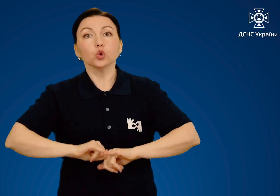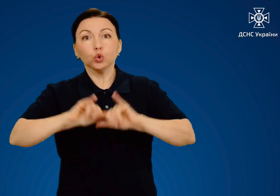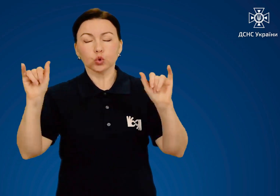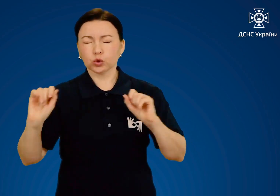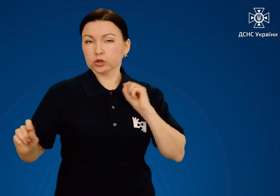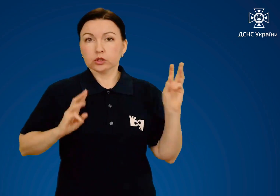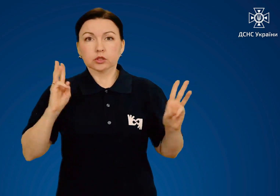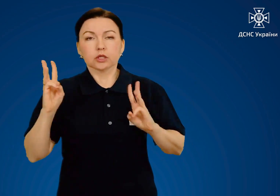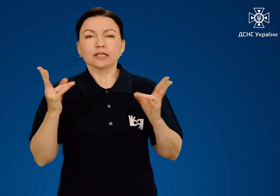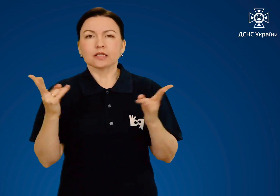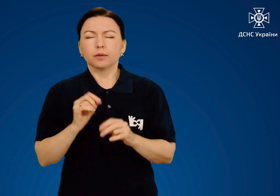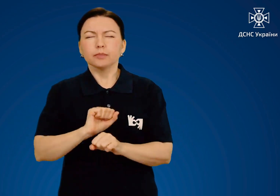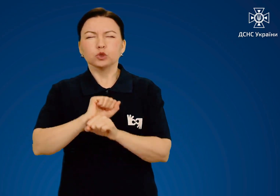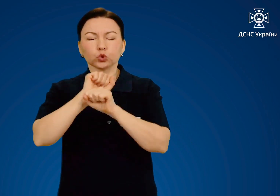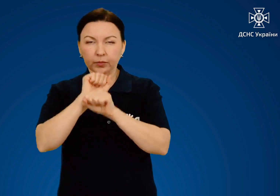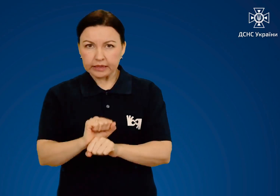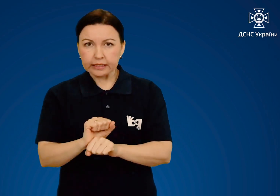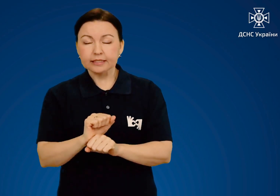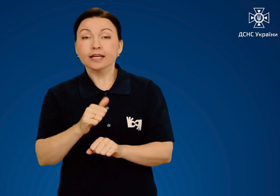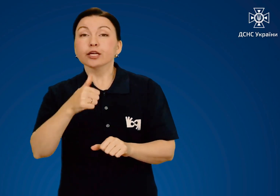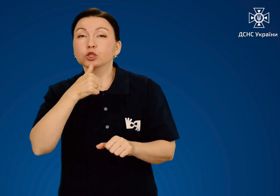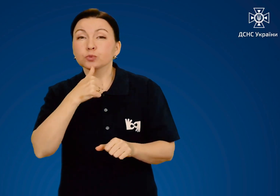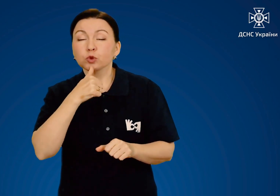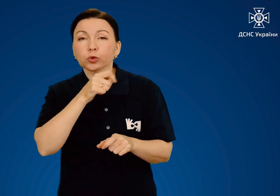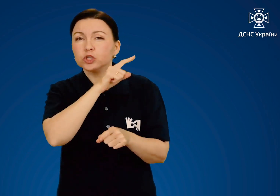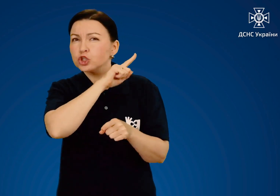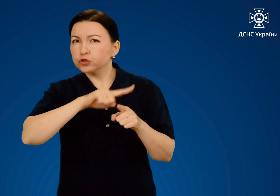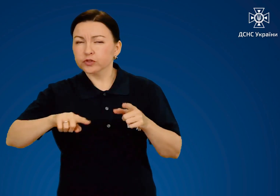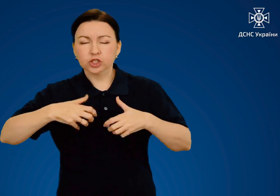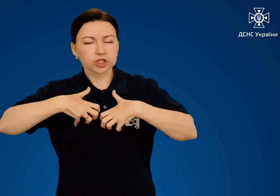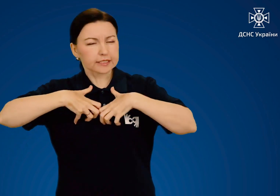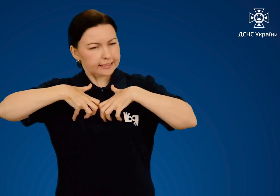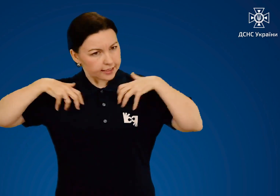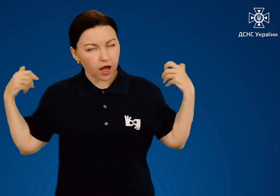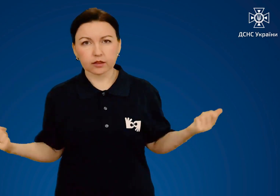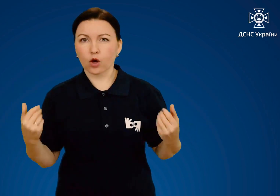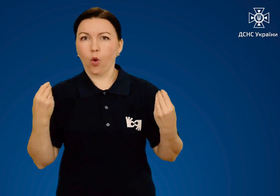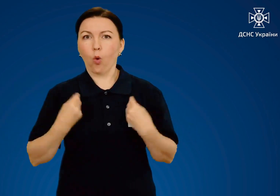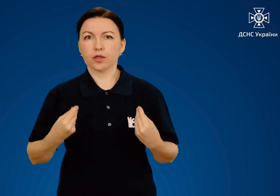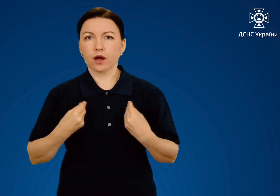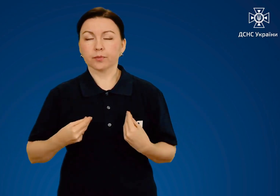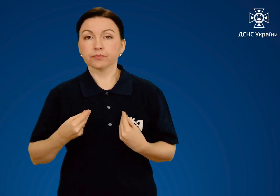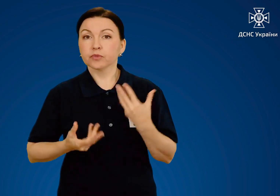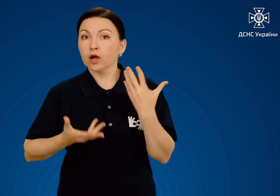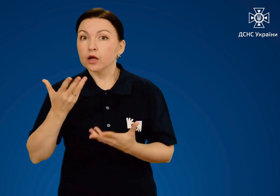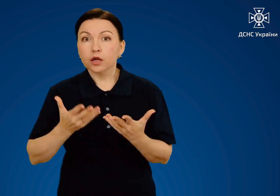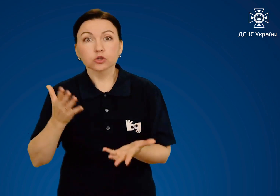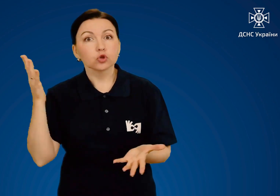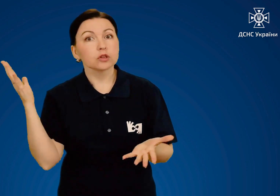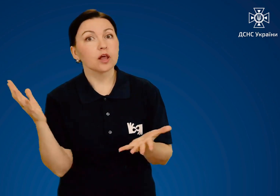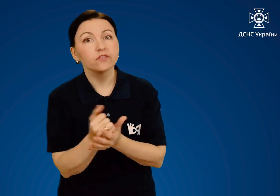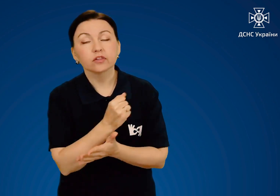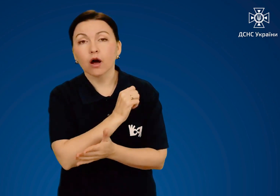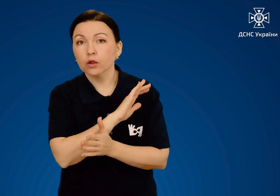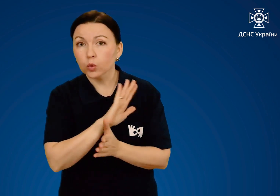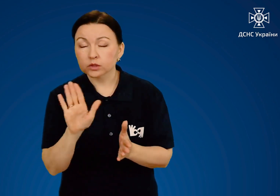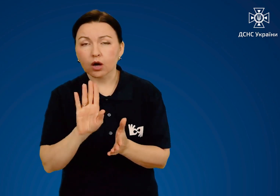Слід зупинитися, спробувати якомога швидше зняти одяг. Якщо це не